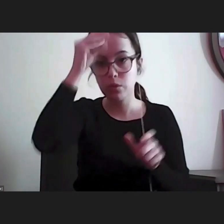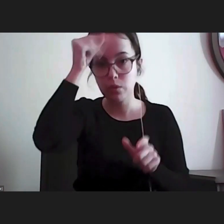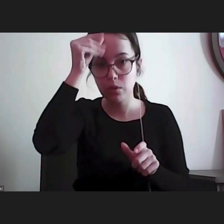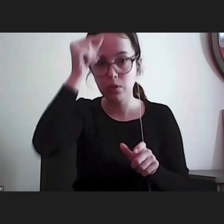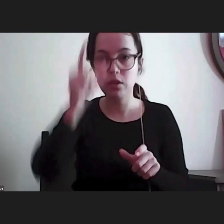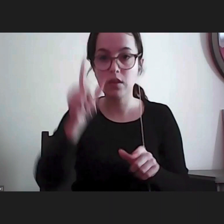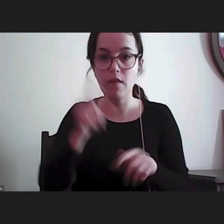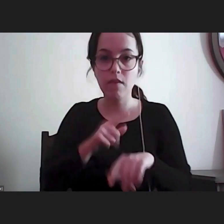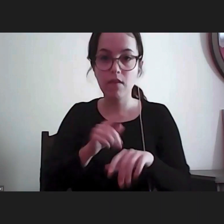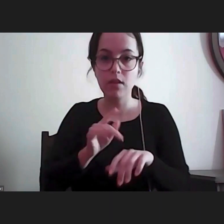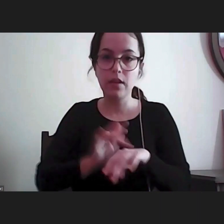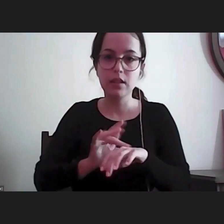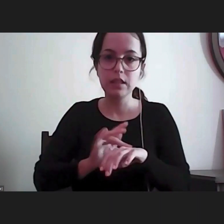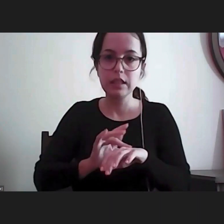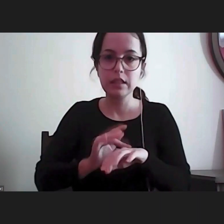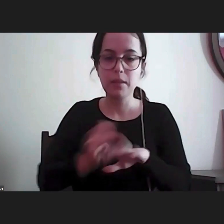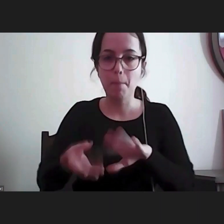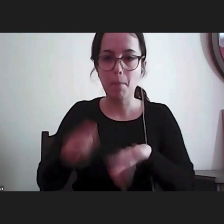carenciada.